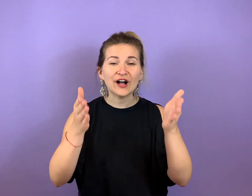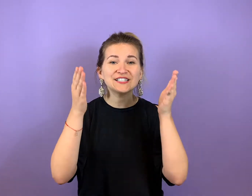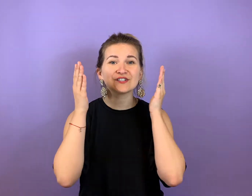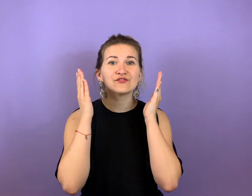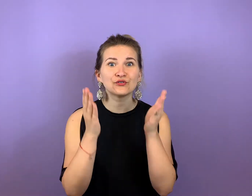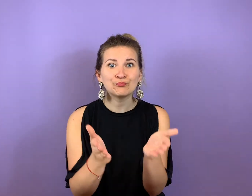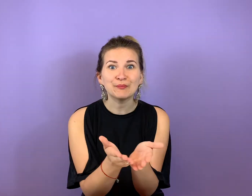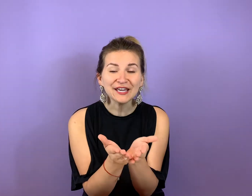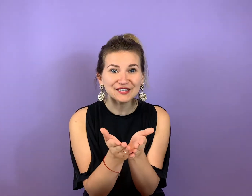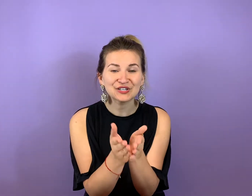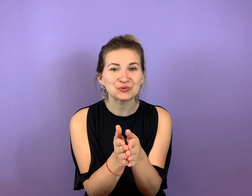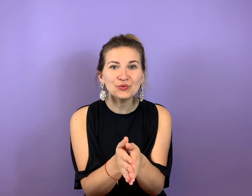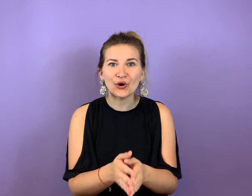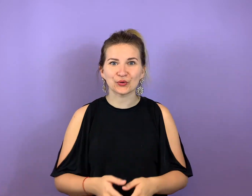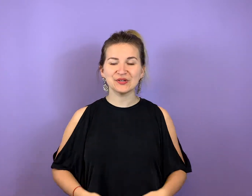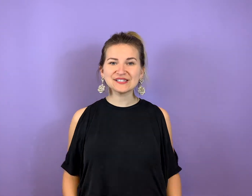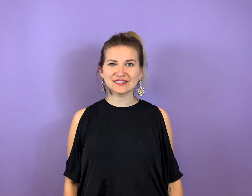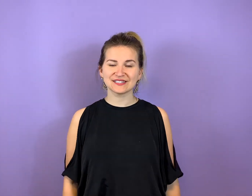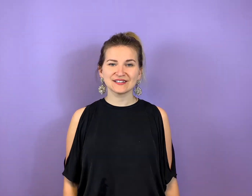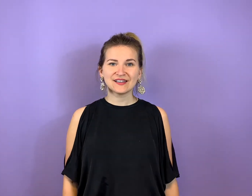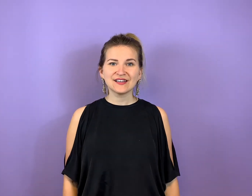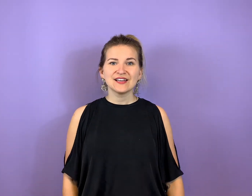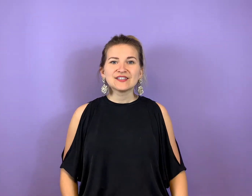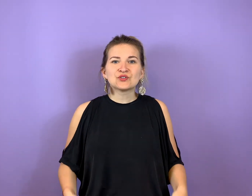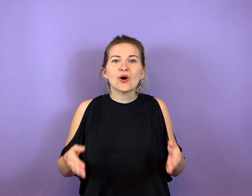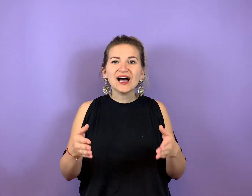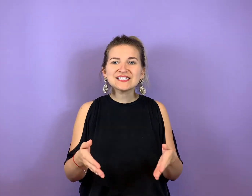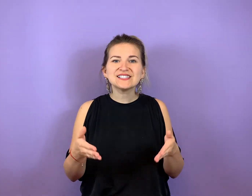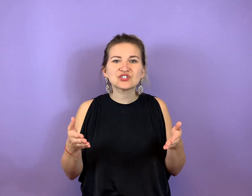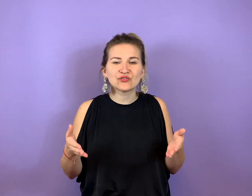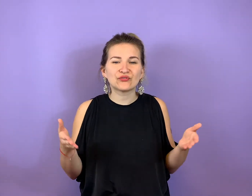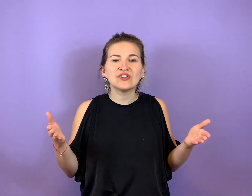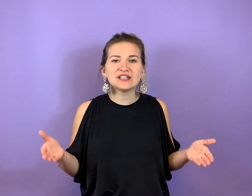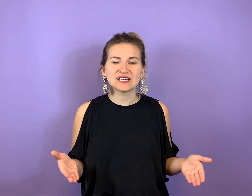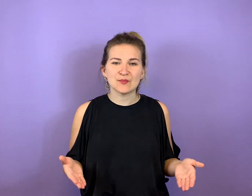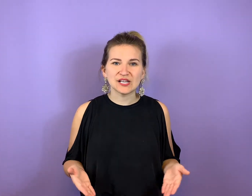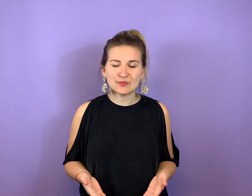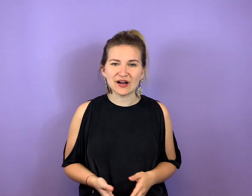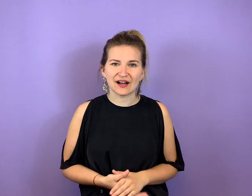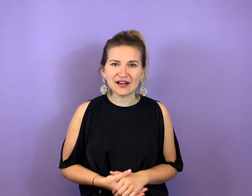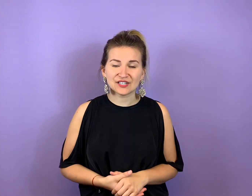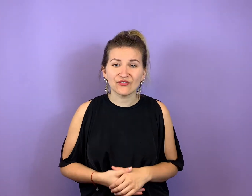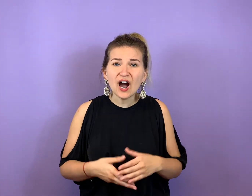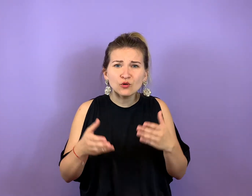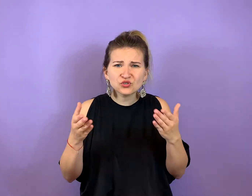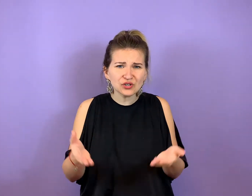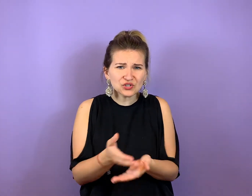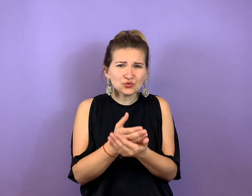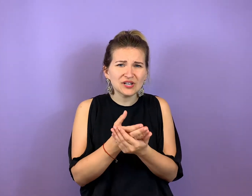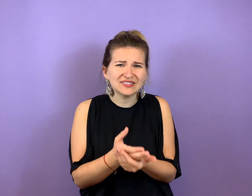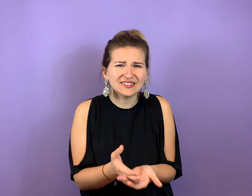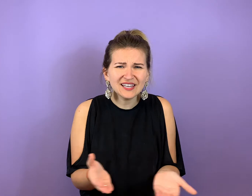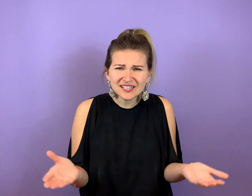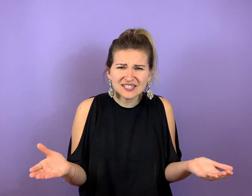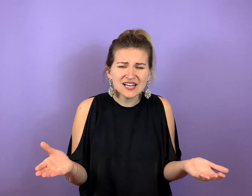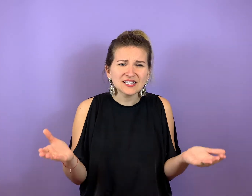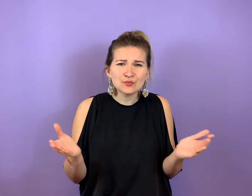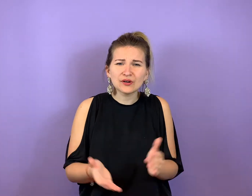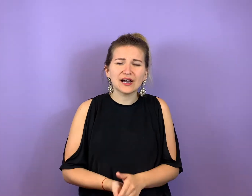allen Dingen, wie mächtig du auch bist. Denn du hast ja schon viel in deinem Leben erreicht. Warum solltest du dann nicht den Bereich